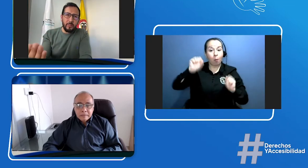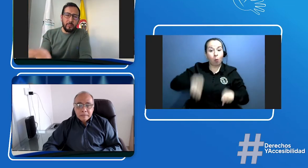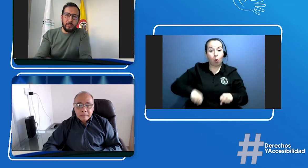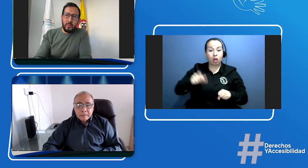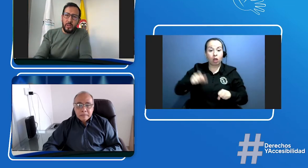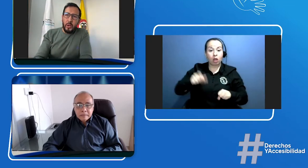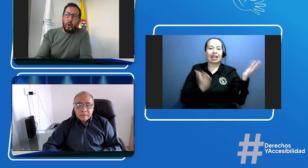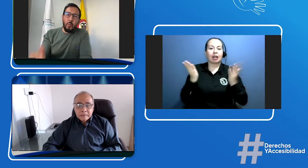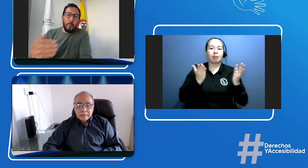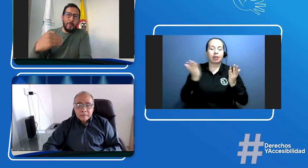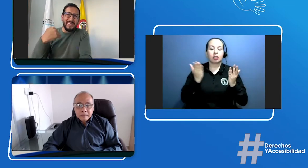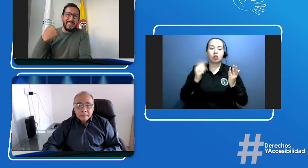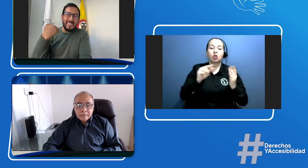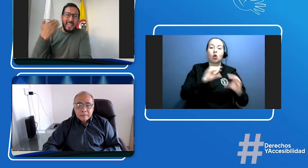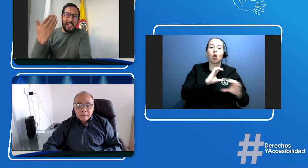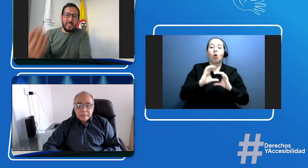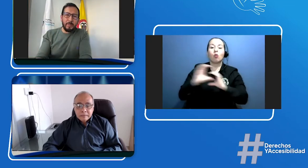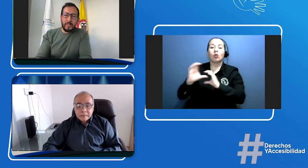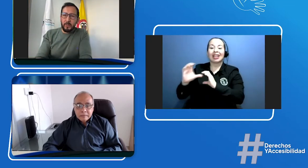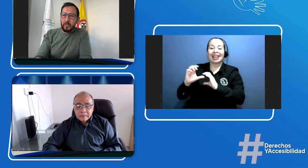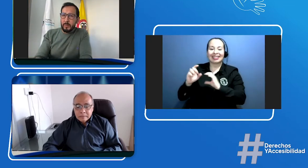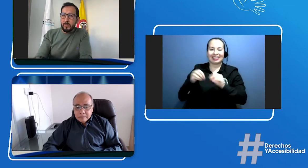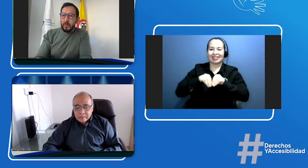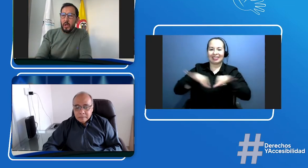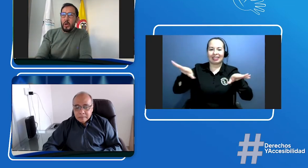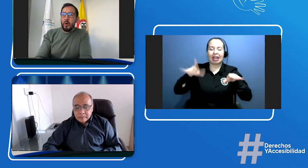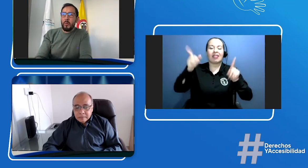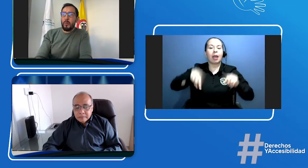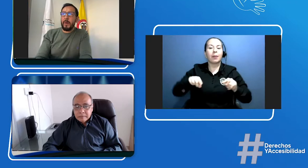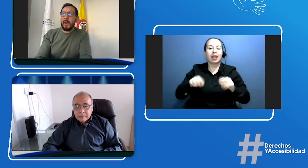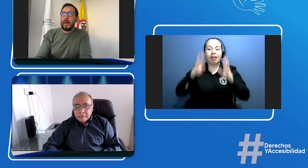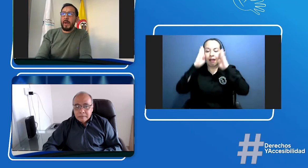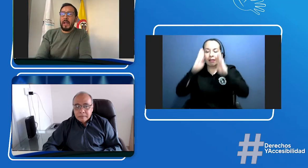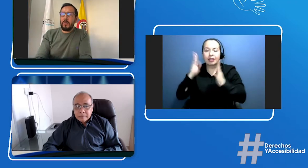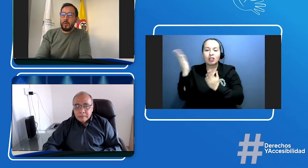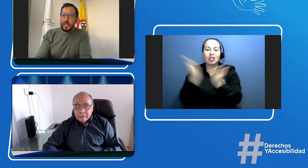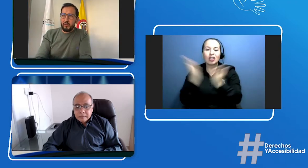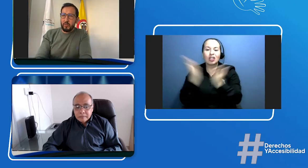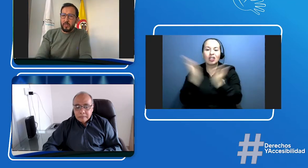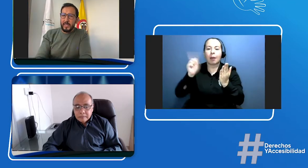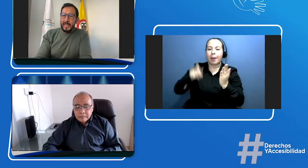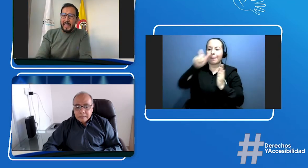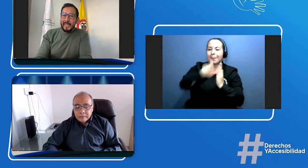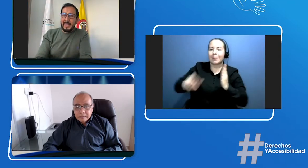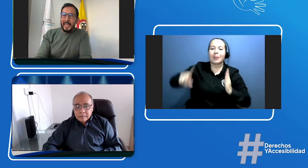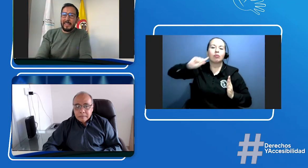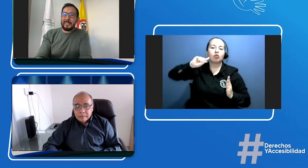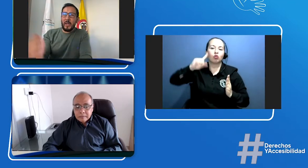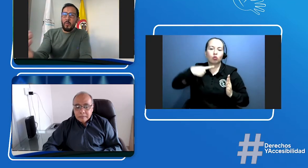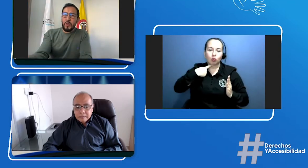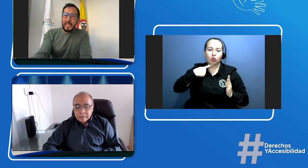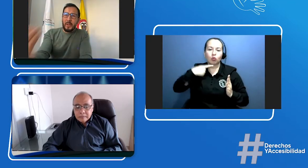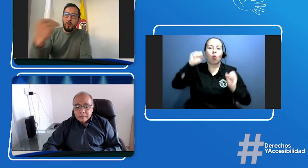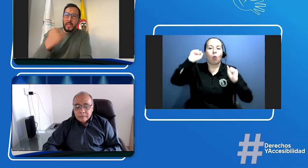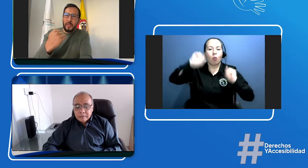como prestar el resto del servicio, como permitir a la comunidad sorda que se comuniquen con ellos.